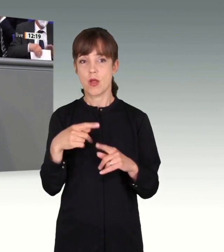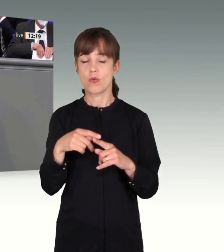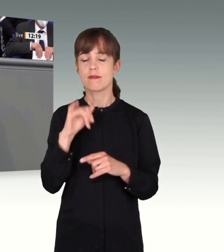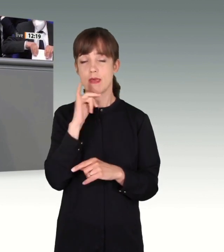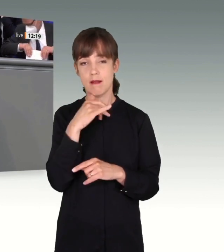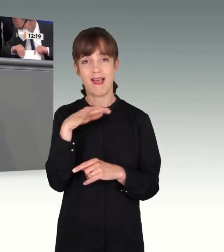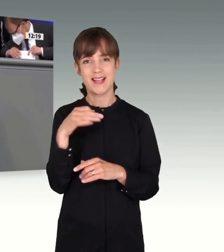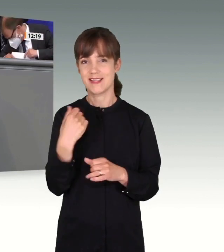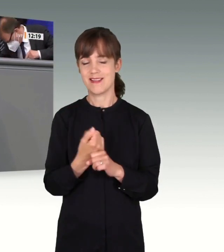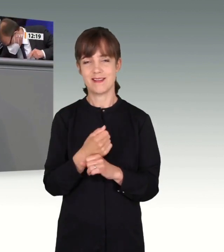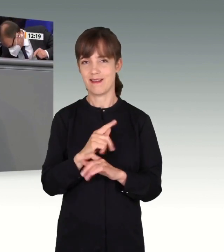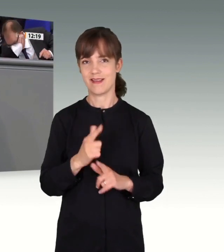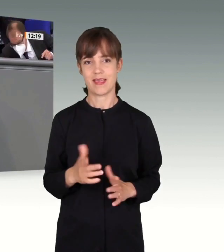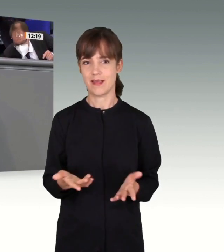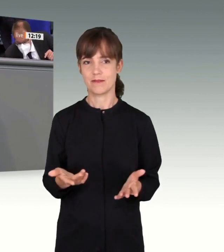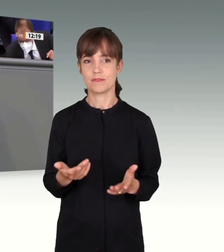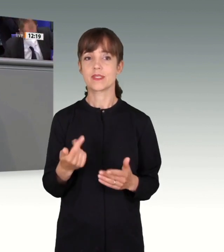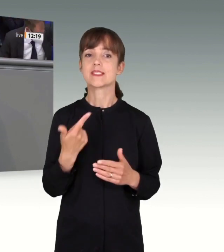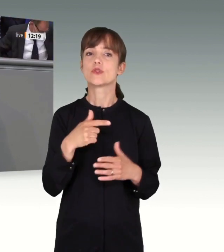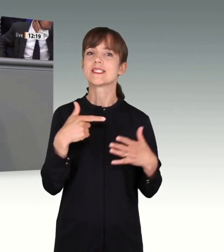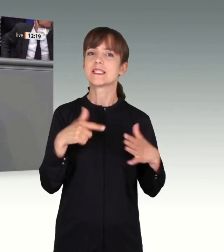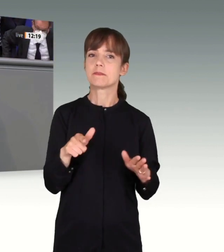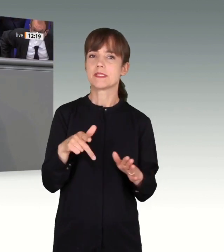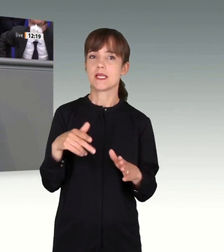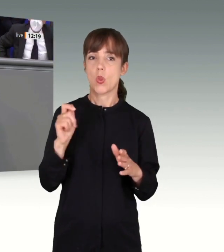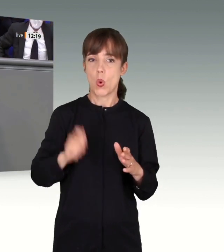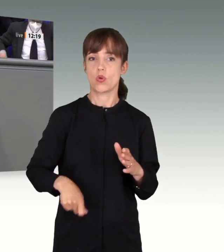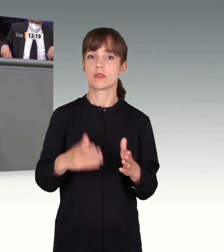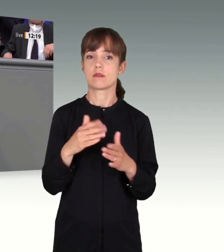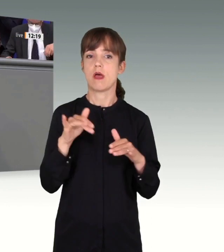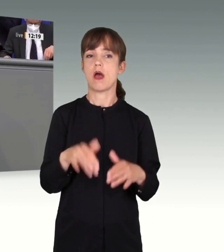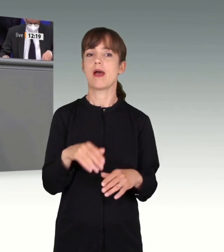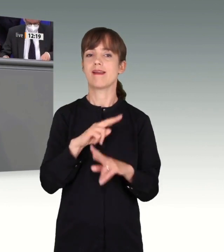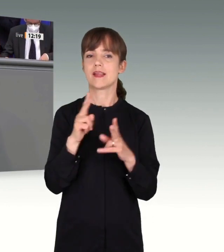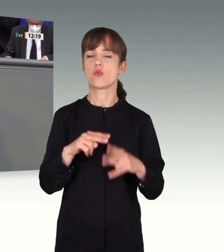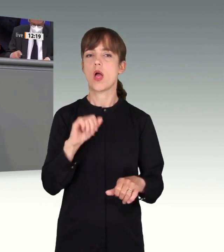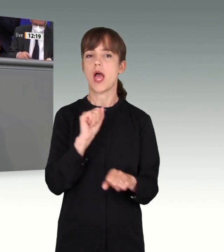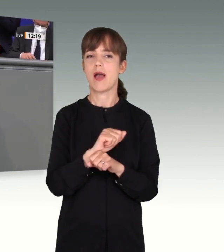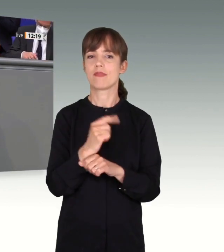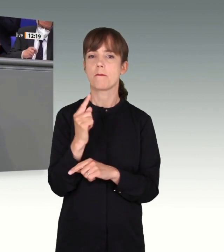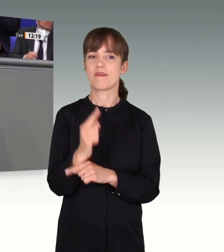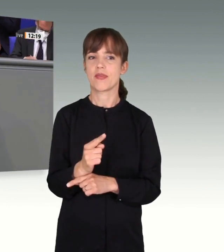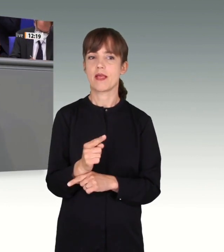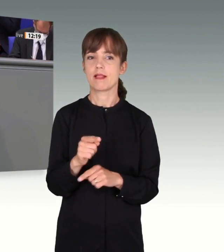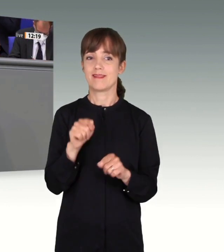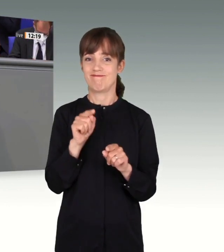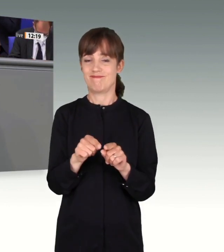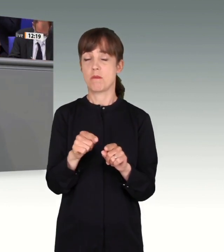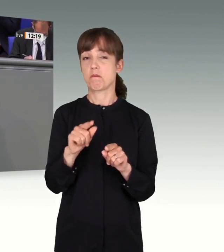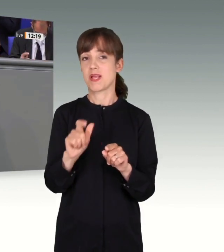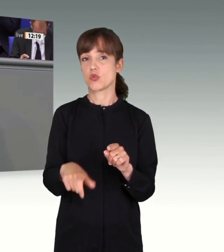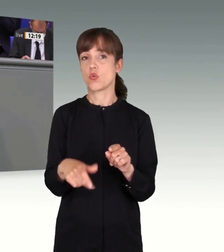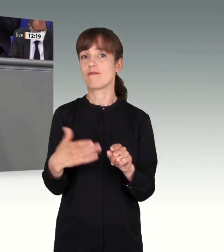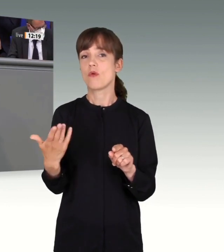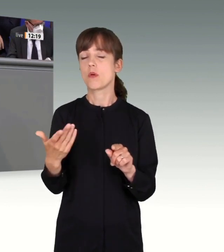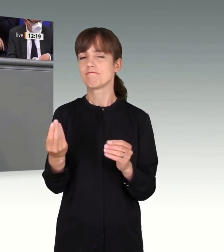2017 einen internationalen Haftbefehl gegen eine Person, die sich mutmaßlich noch in Nordafrika aufhält.